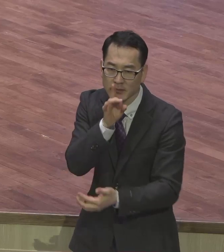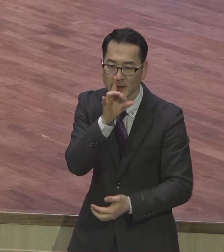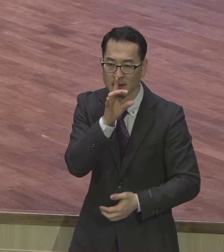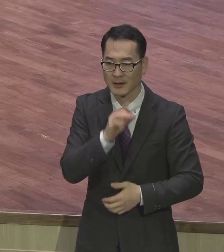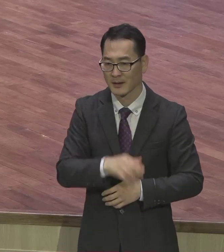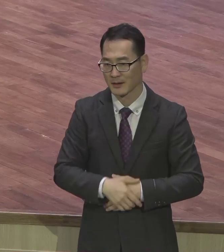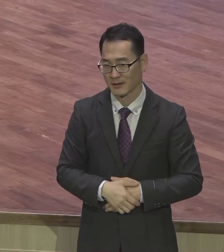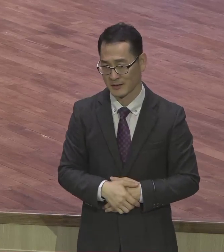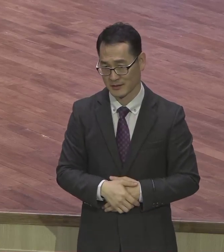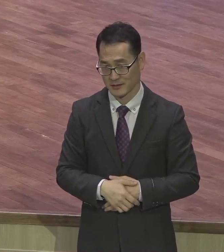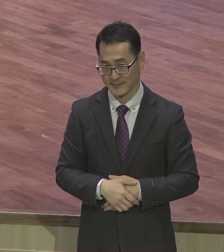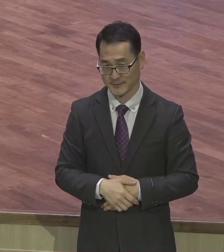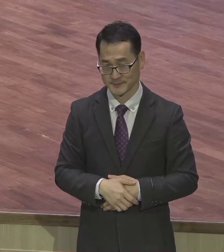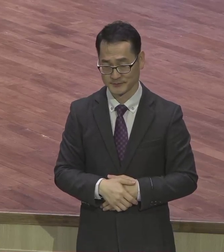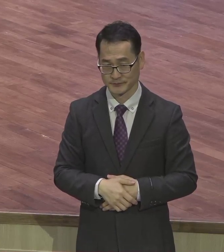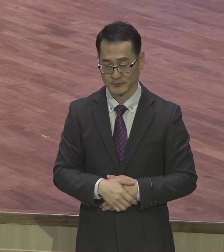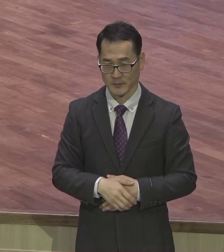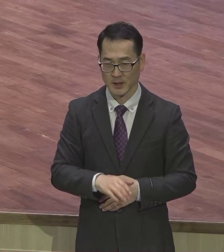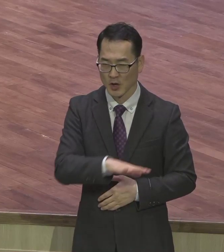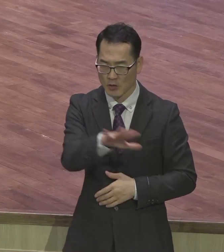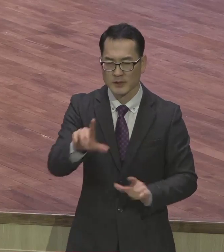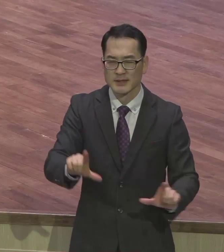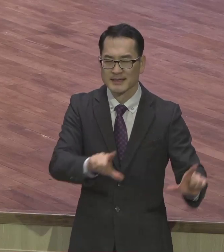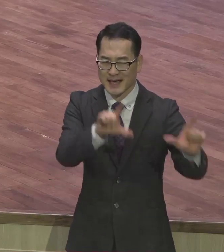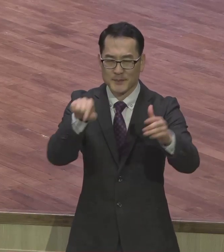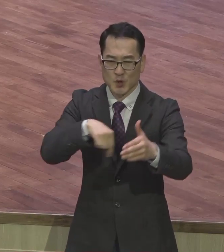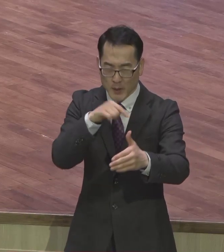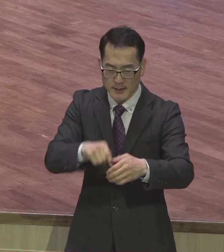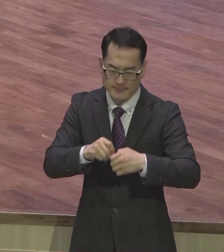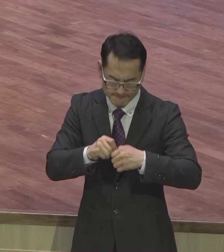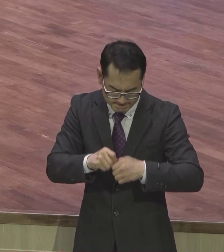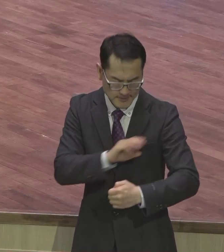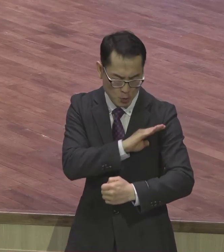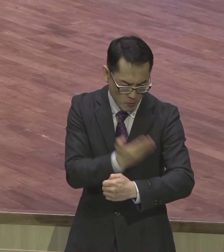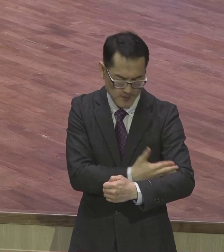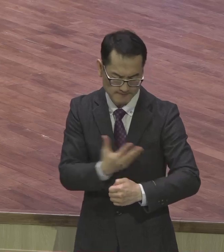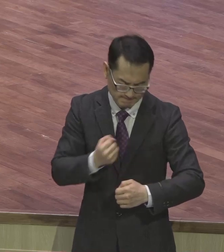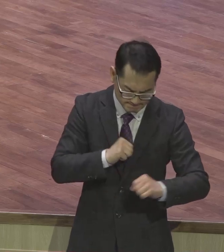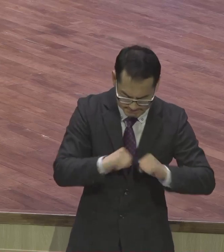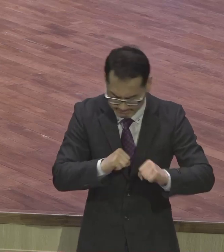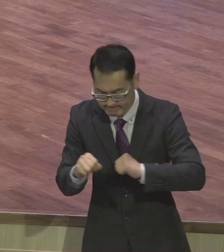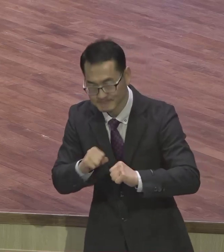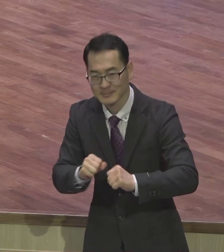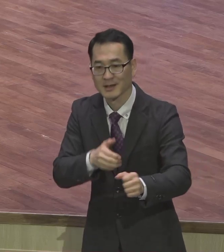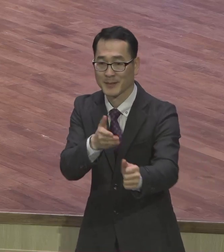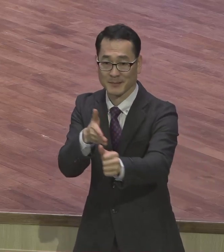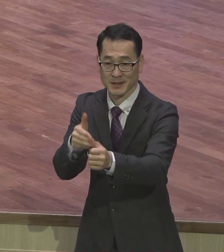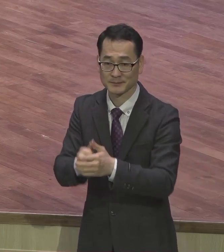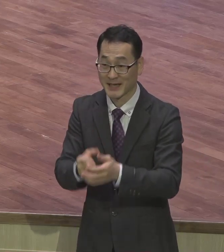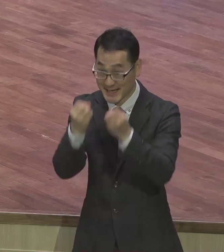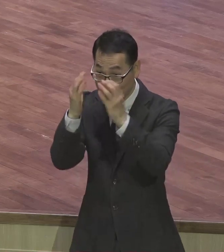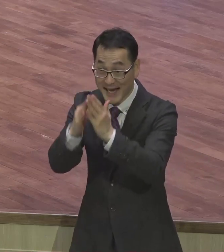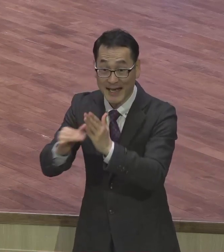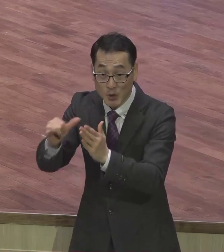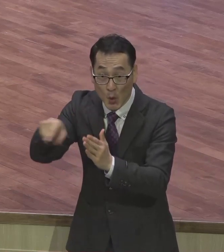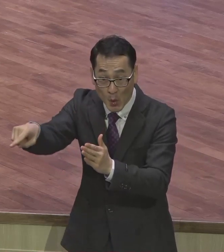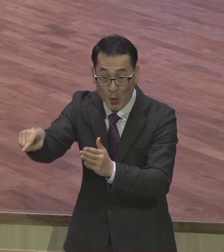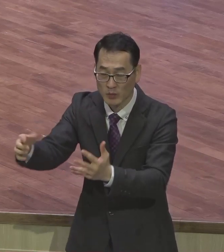삶 속에서 구체적으로 적용하면서 하시길 바랍니다. 그래서 우리 사가족 교육이 있어요. 이걸 어떻게 하면 체질을 금방 안